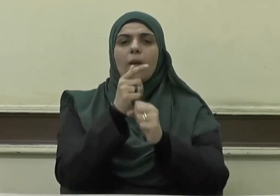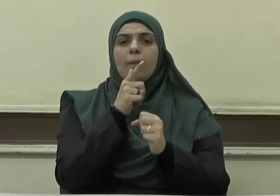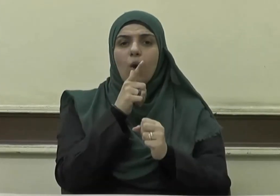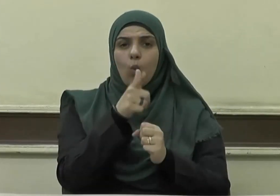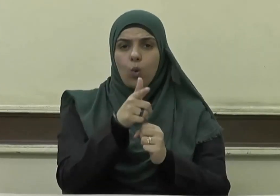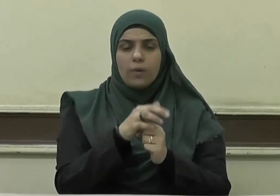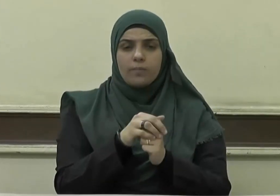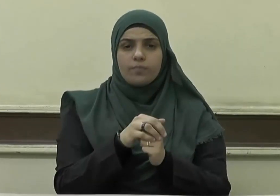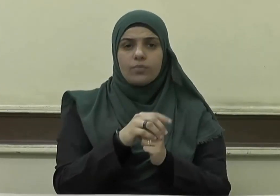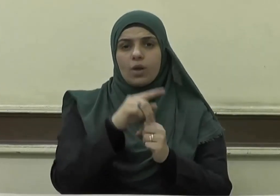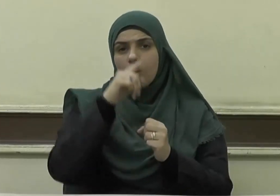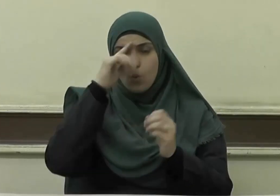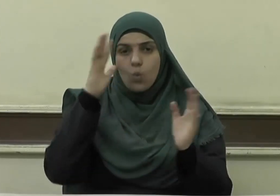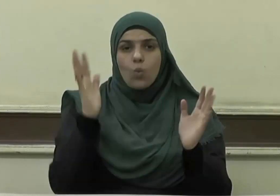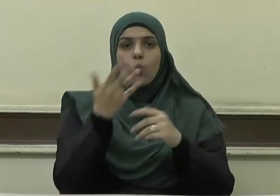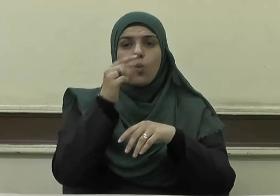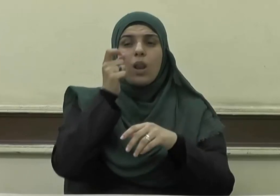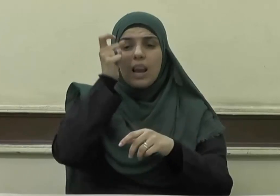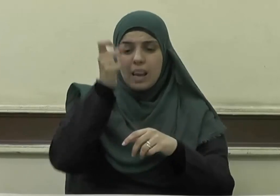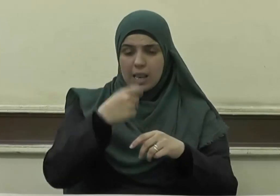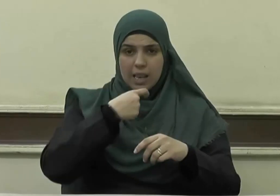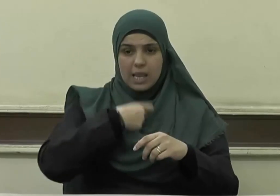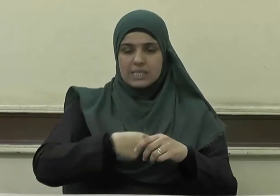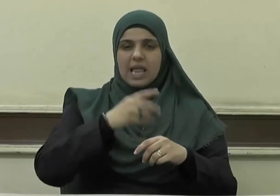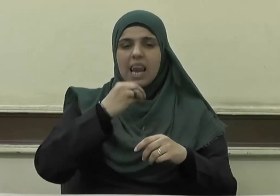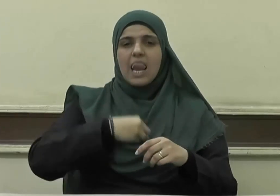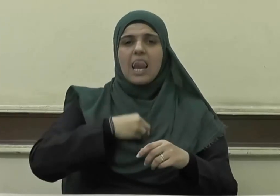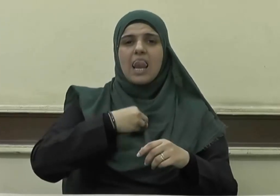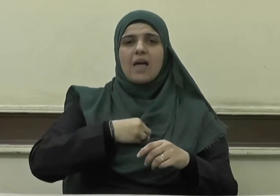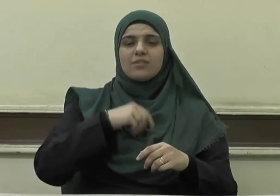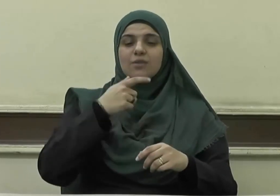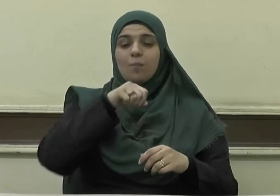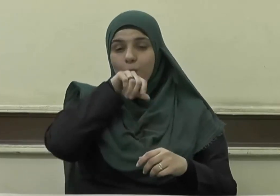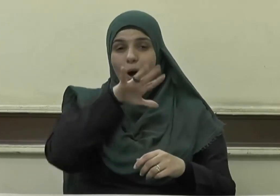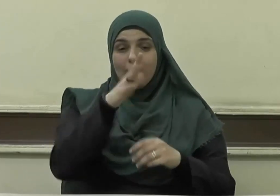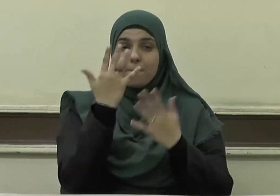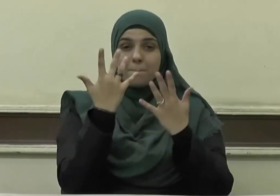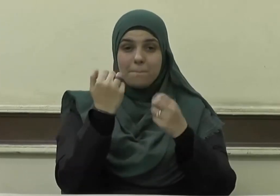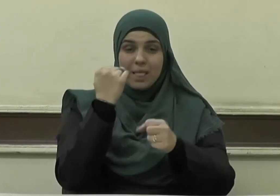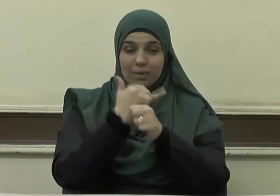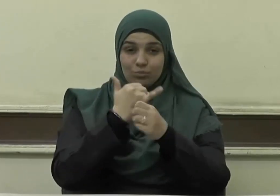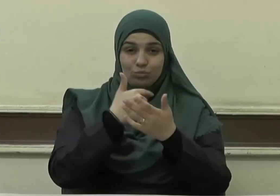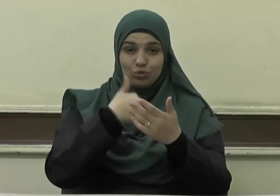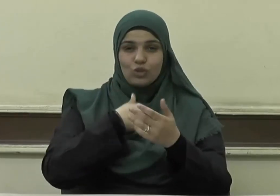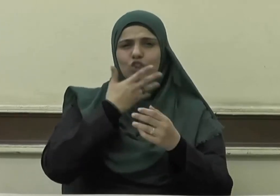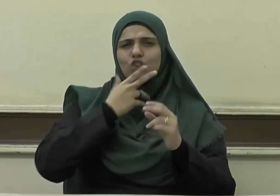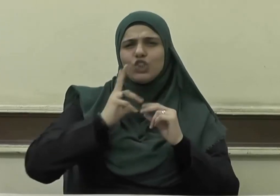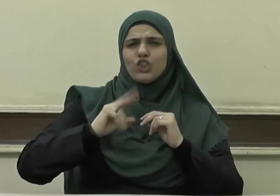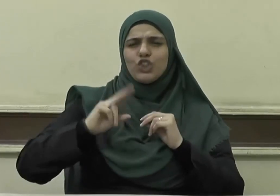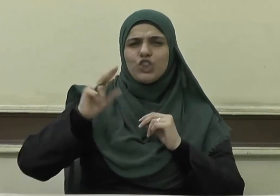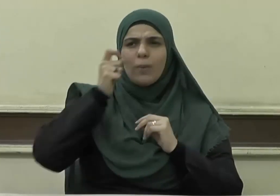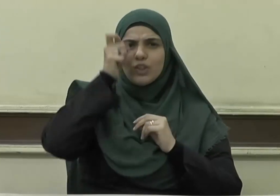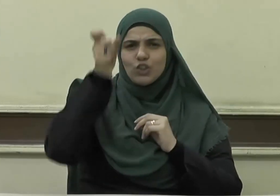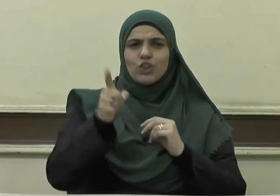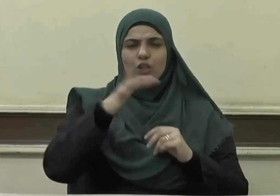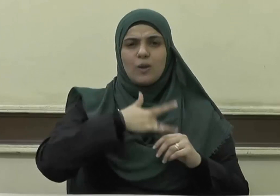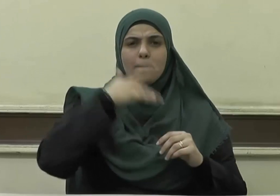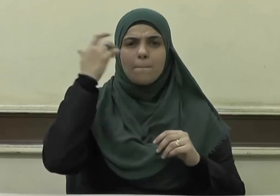والذي نفس محمد بيده إن مثل المؤمن لك مثل